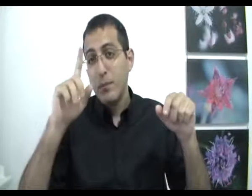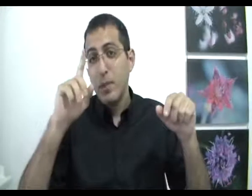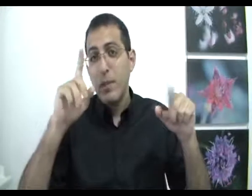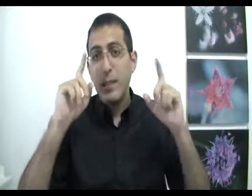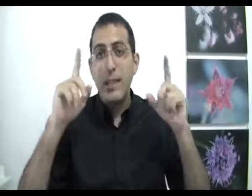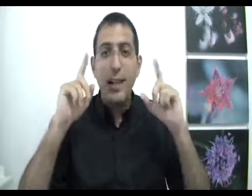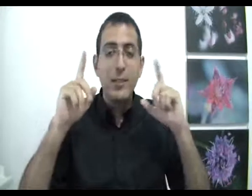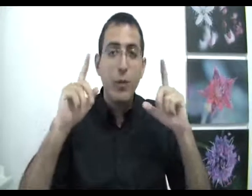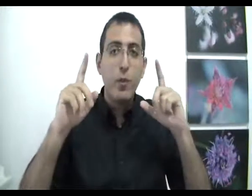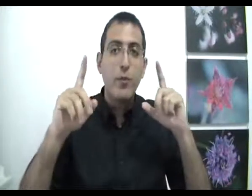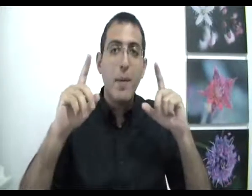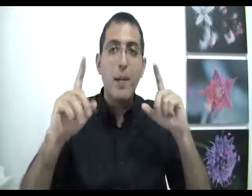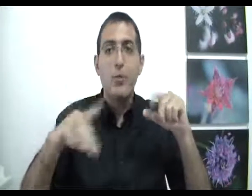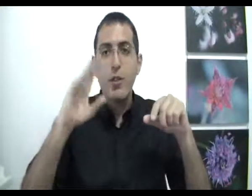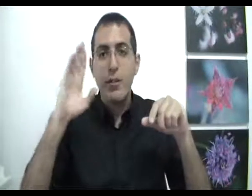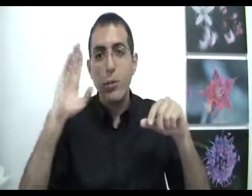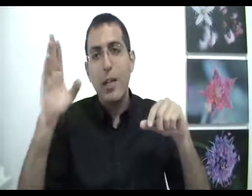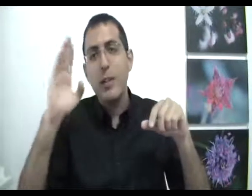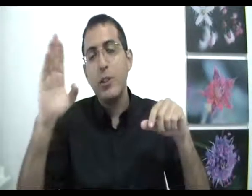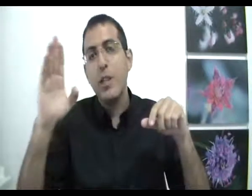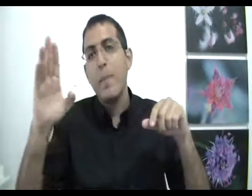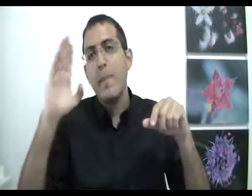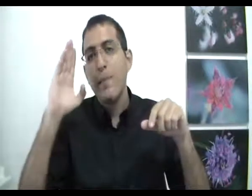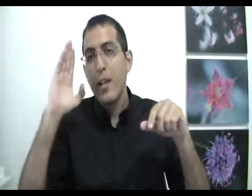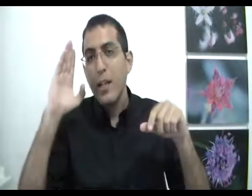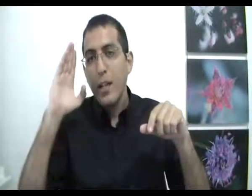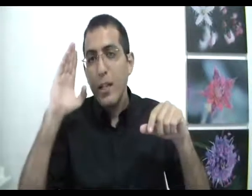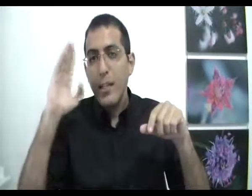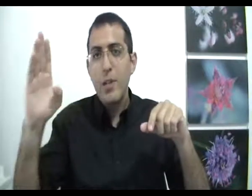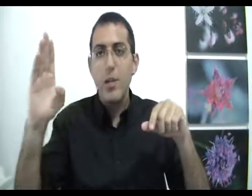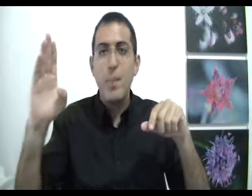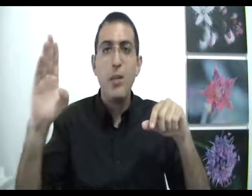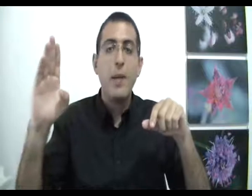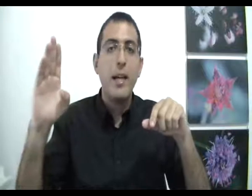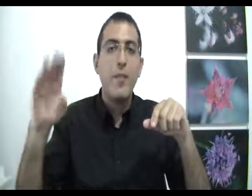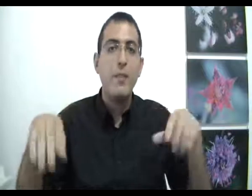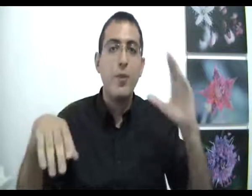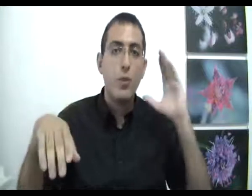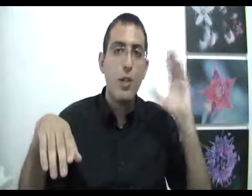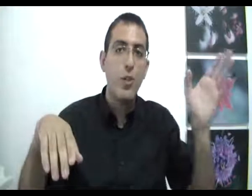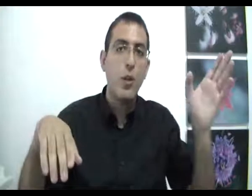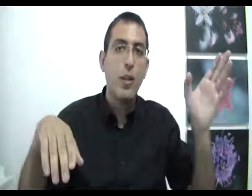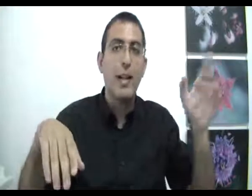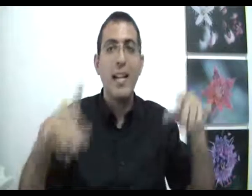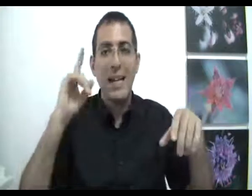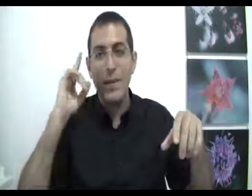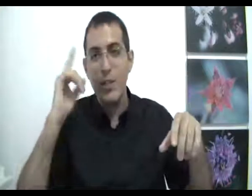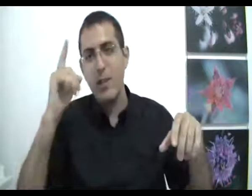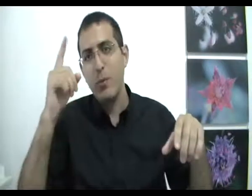צריך להתרכז טוב טוב כי אמרנו שיש אפשרות אחת שיש סיבה שמחייבת ואפשרות שנייה שהכל הקראי לגמרי ועכשיו אנחנו